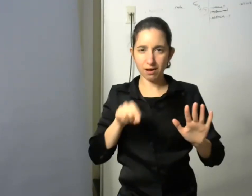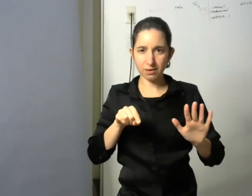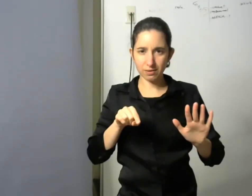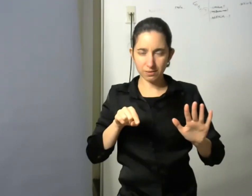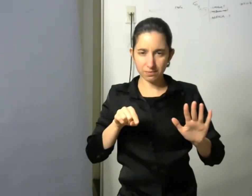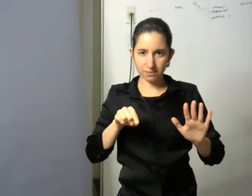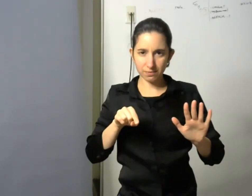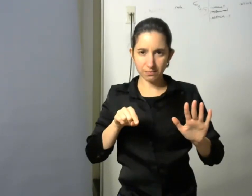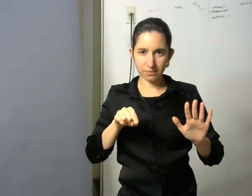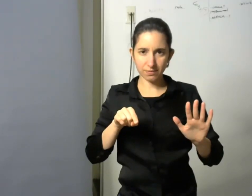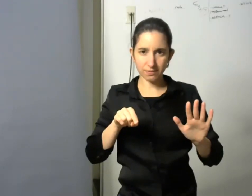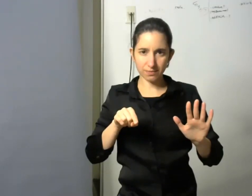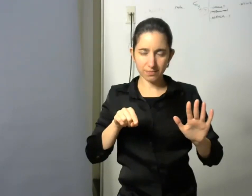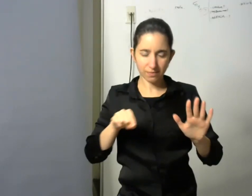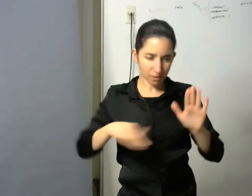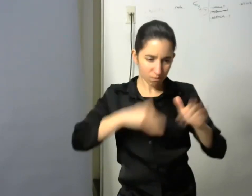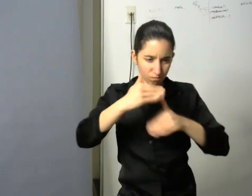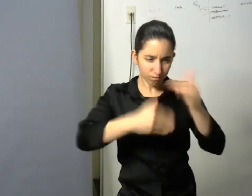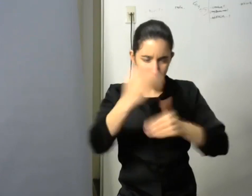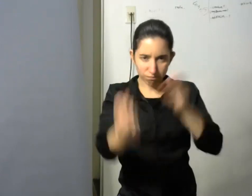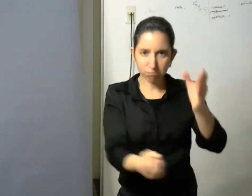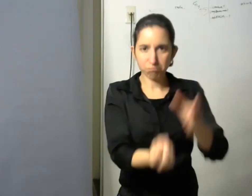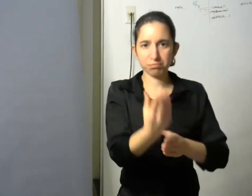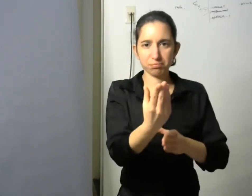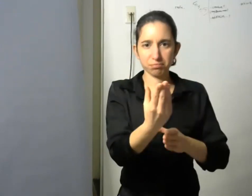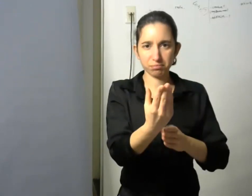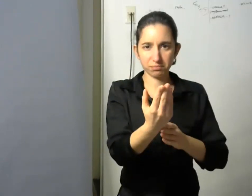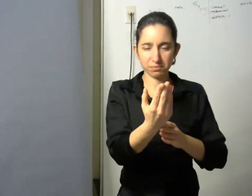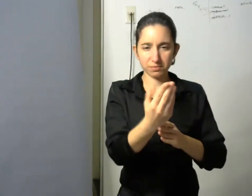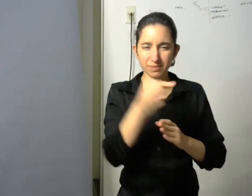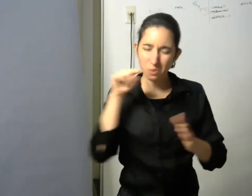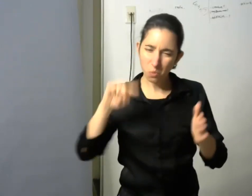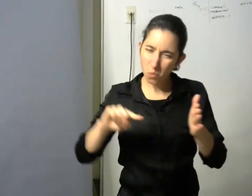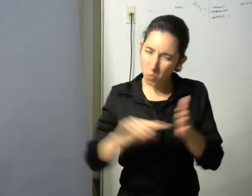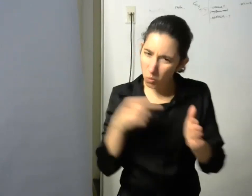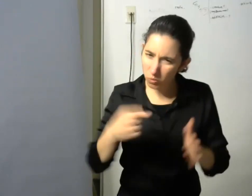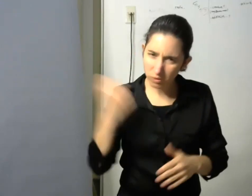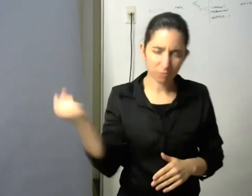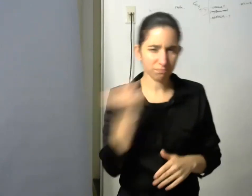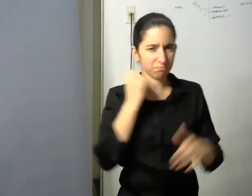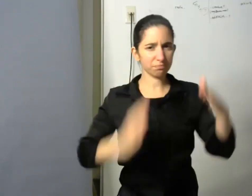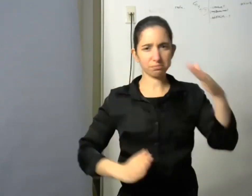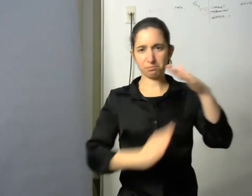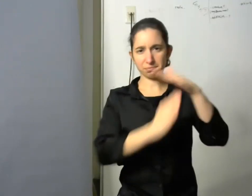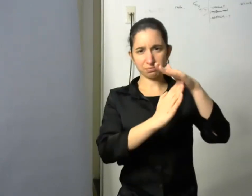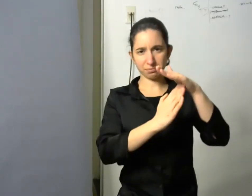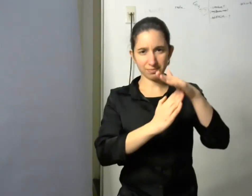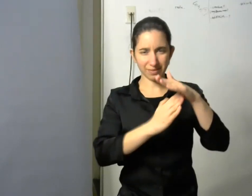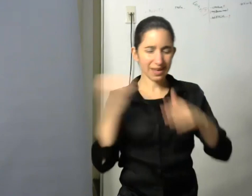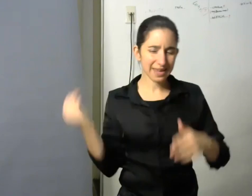eso fue muy importante y destaco la importancia que tiene la narrativa de la